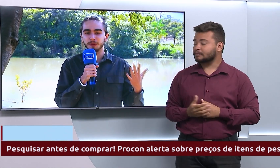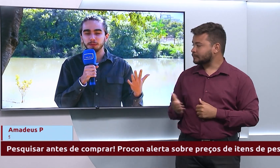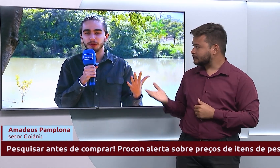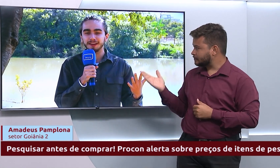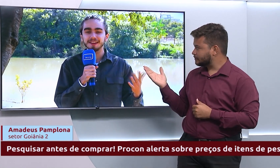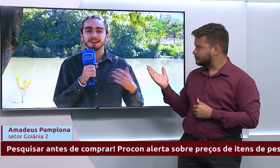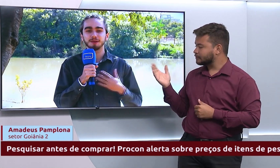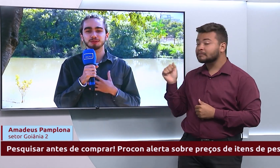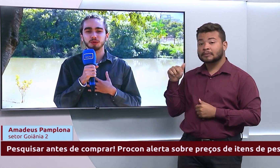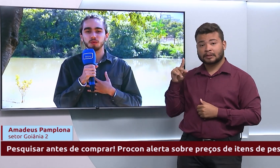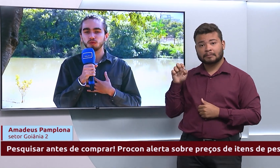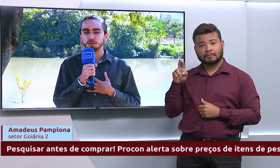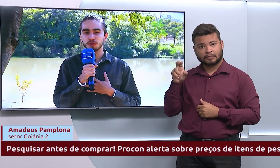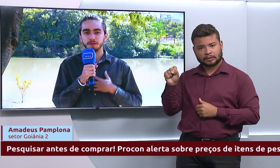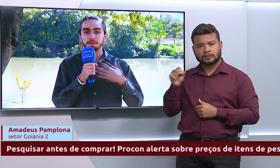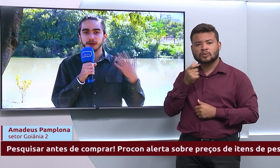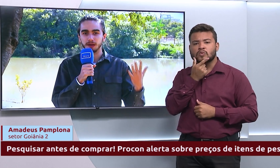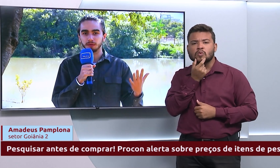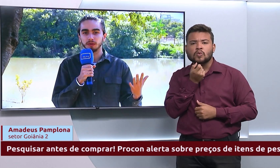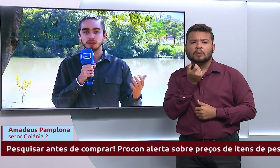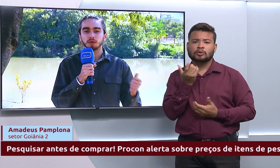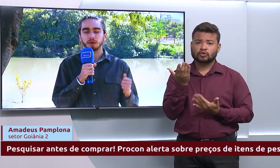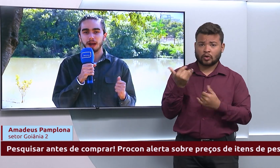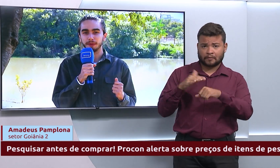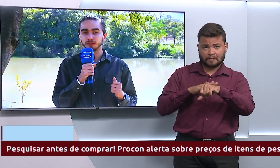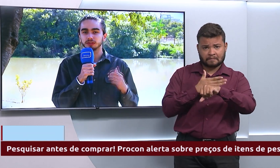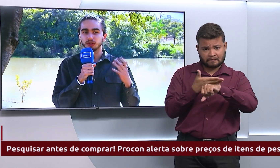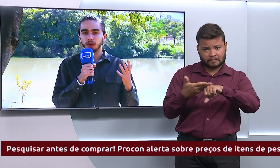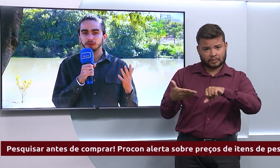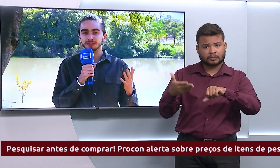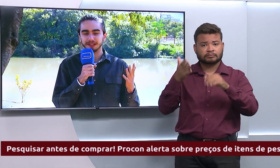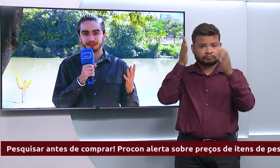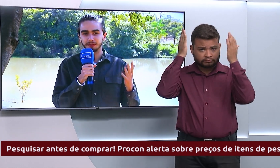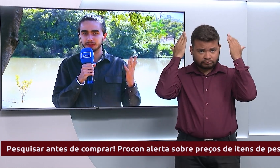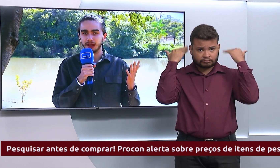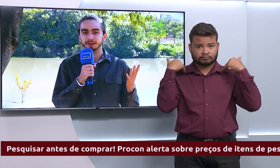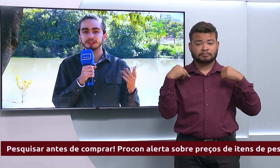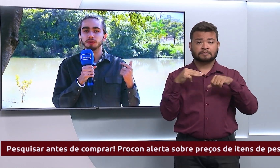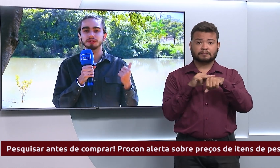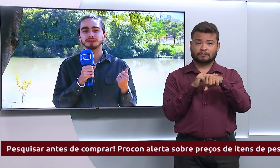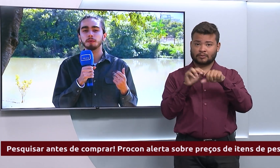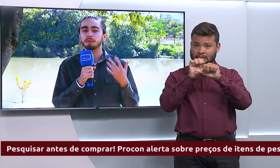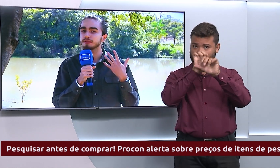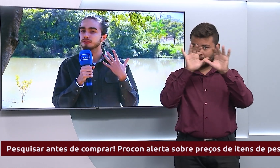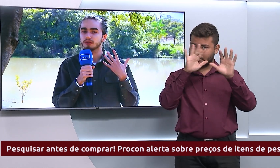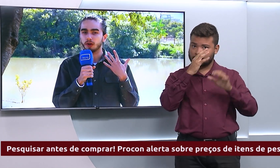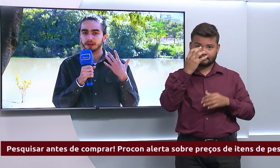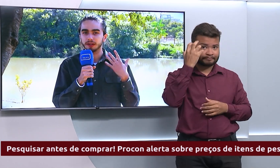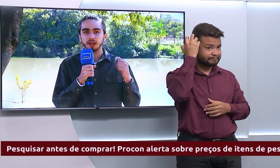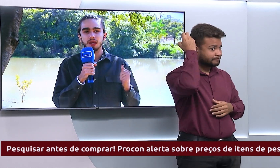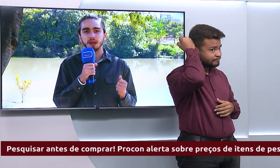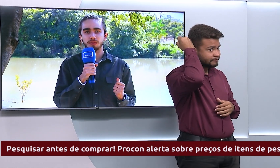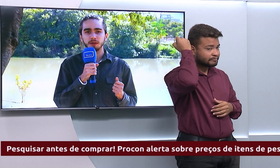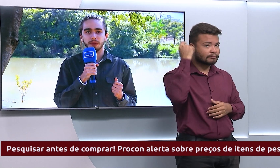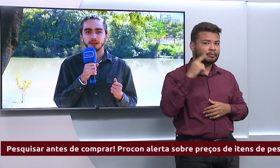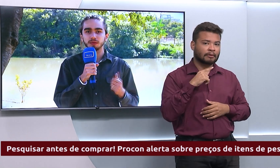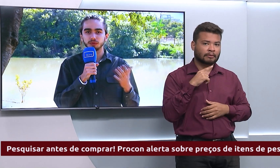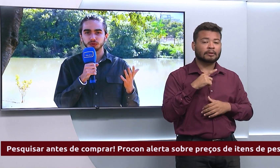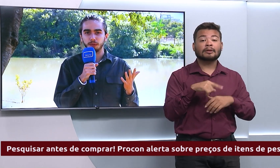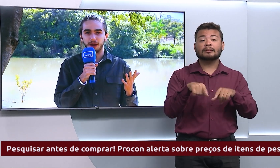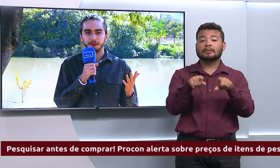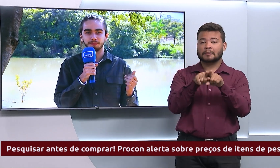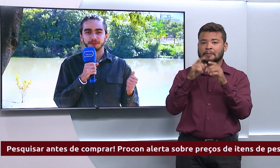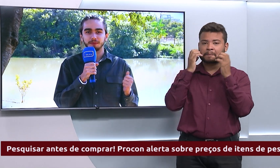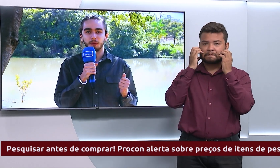Amadeus Pamplona, eu sou um homem jovem branco, com cabelos longos, castanhos claros, que hoje estão presos em coque. Eu também